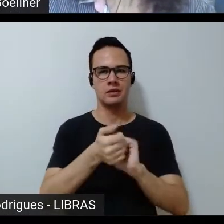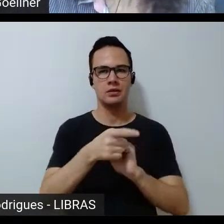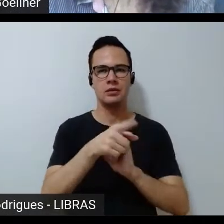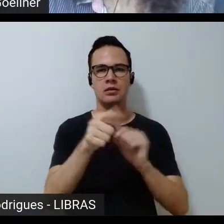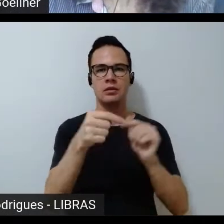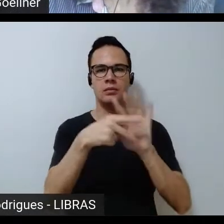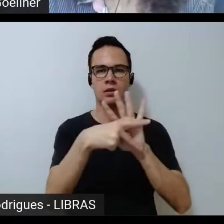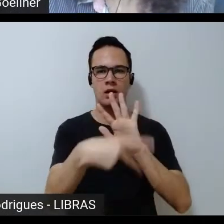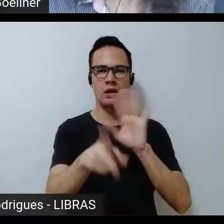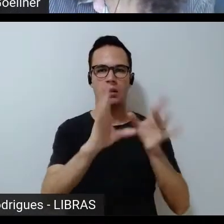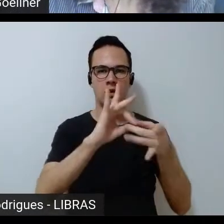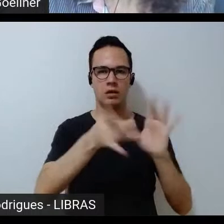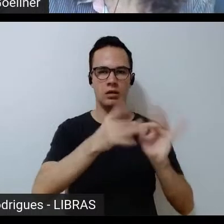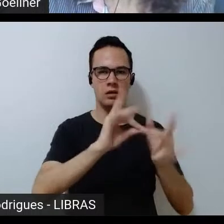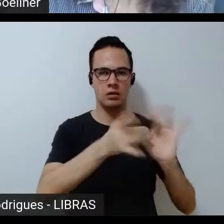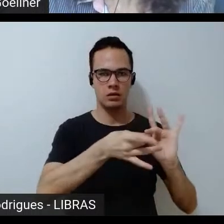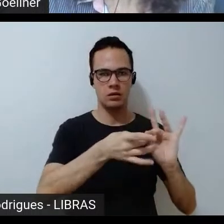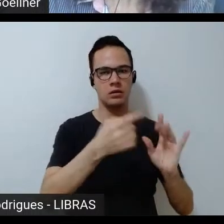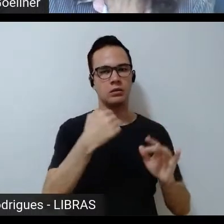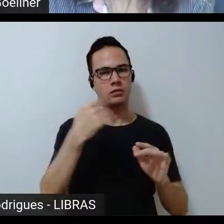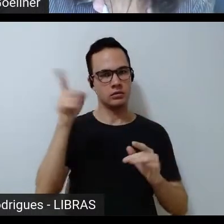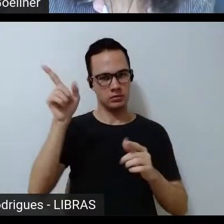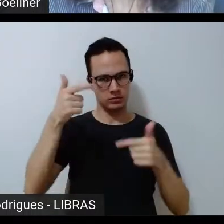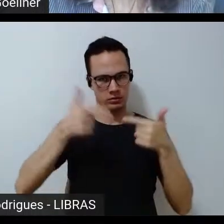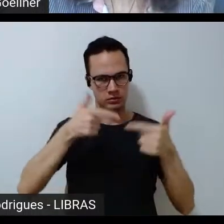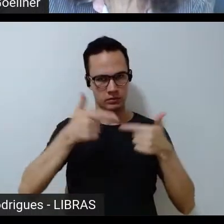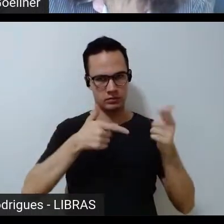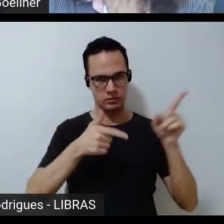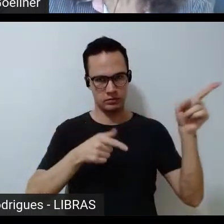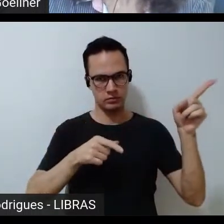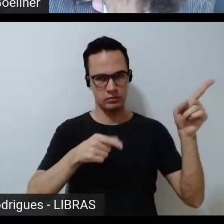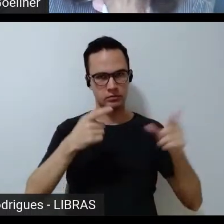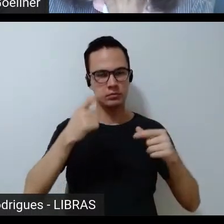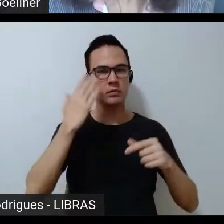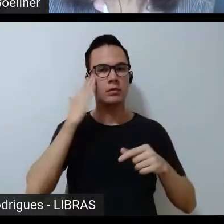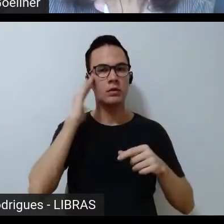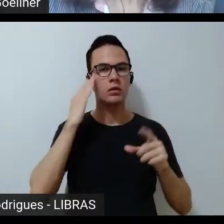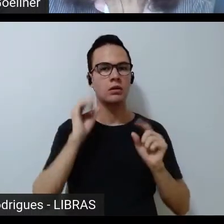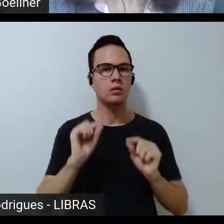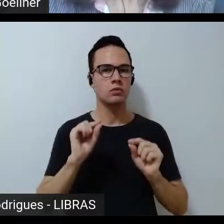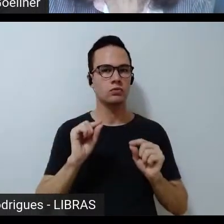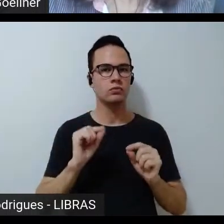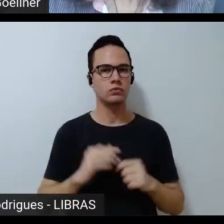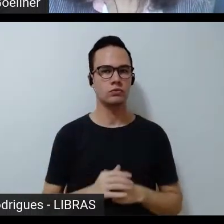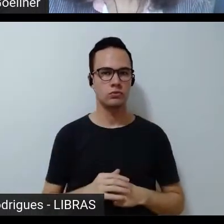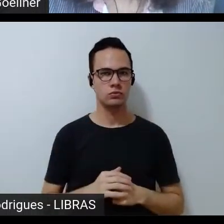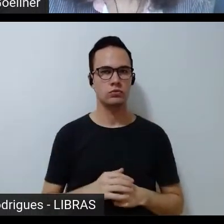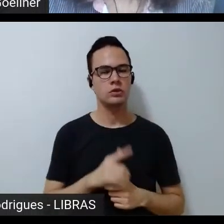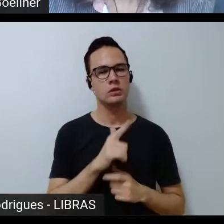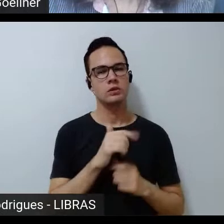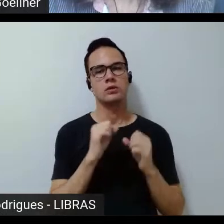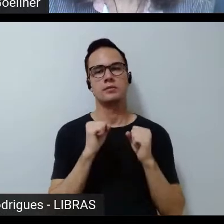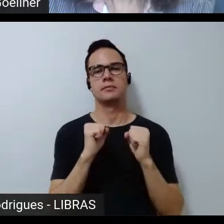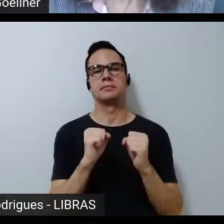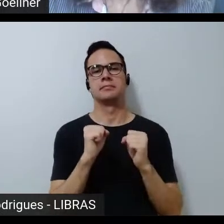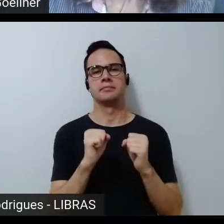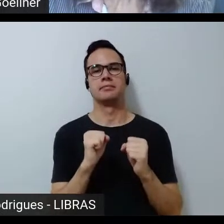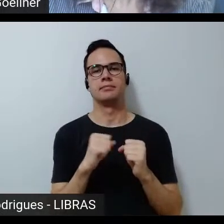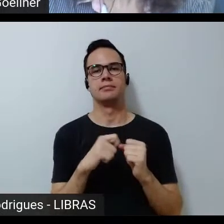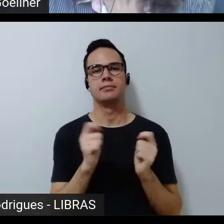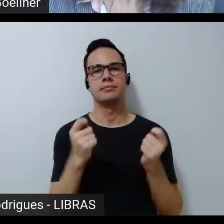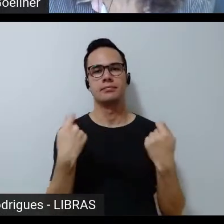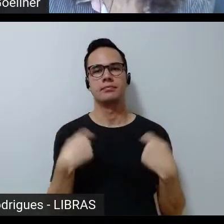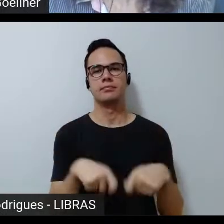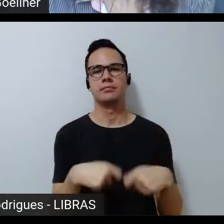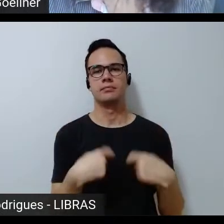olímpico com o qual eu trabalho, eu entendo que ele é uma possibilidade de um devir